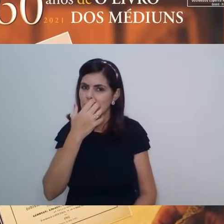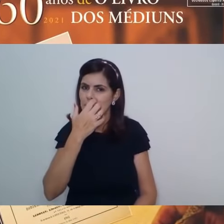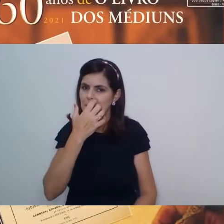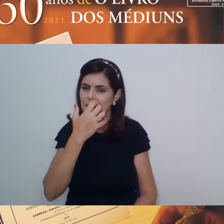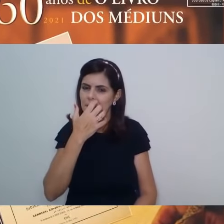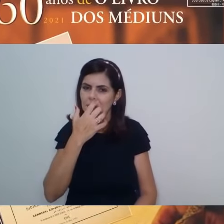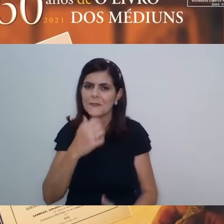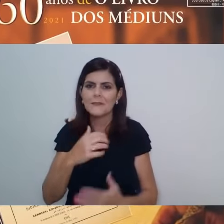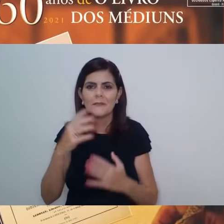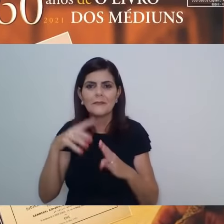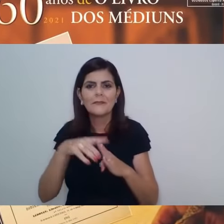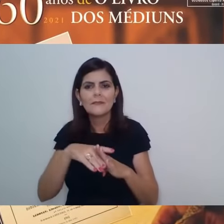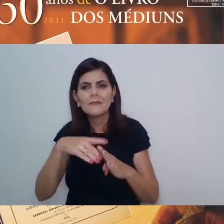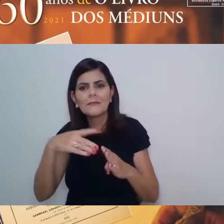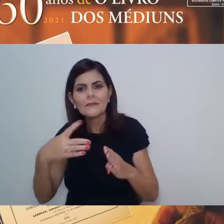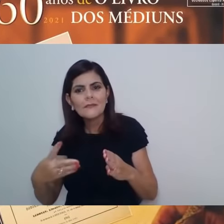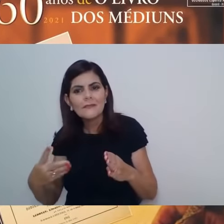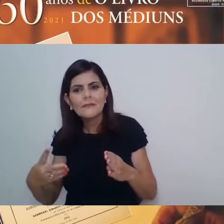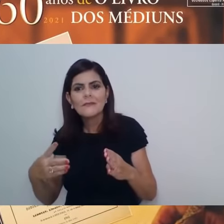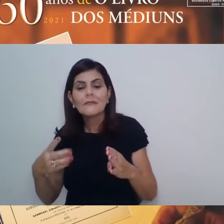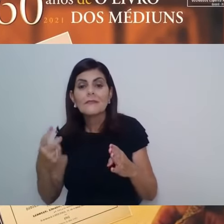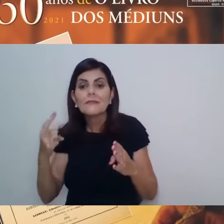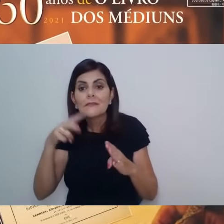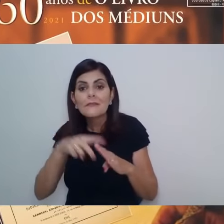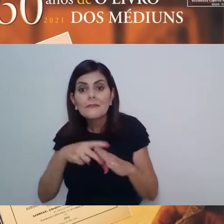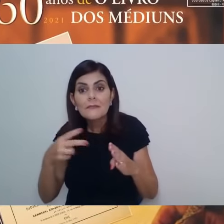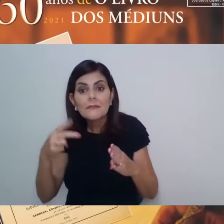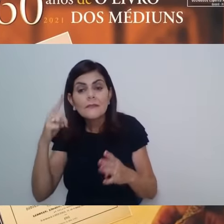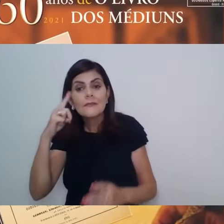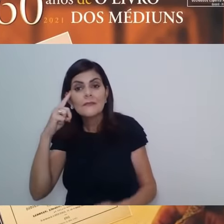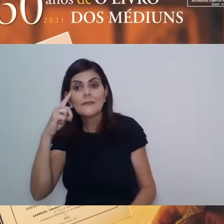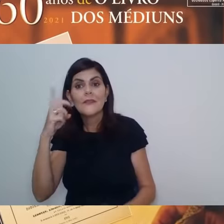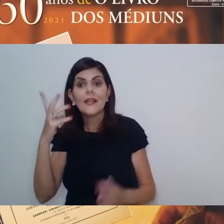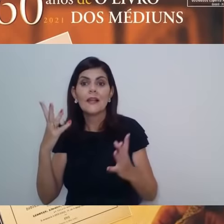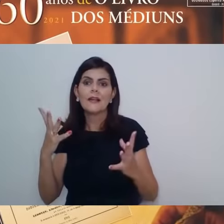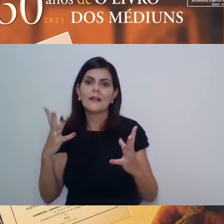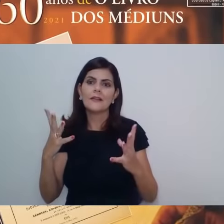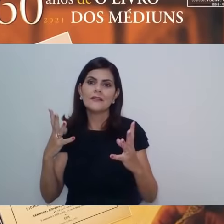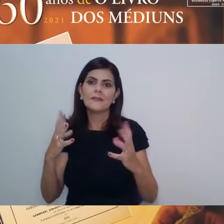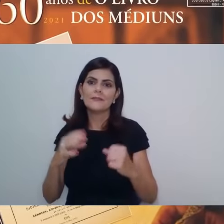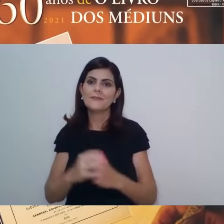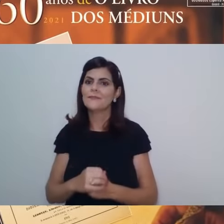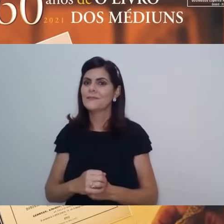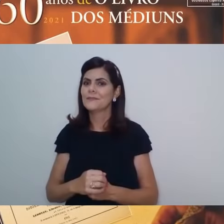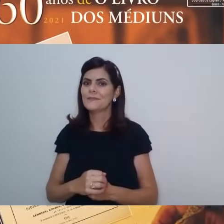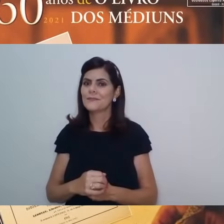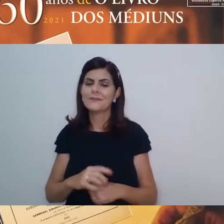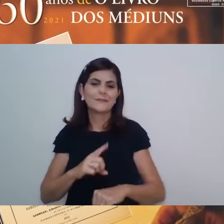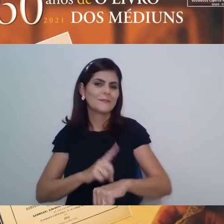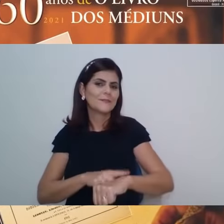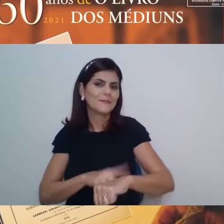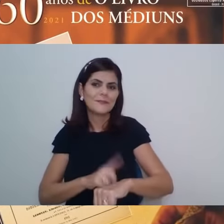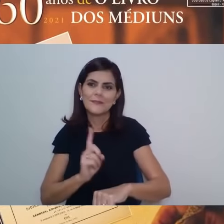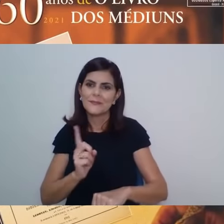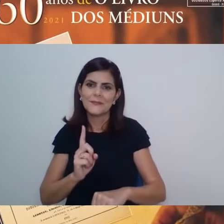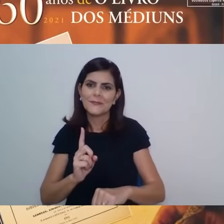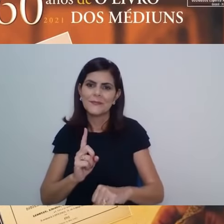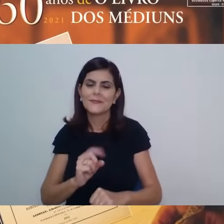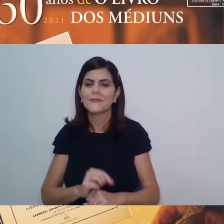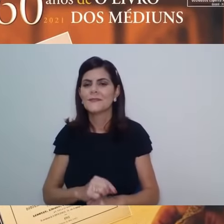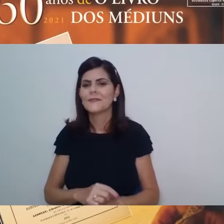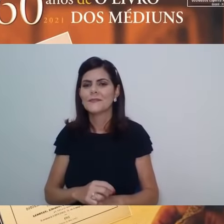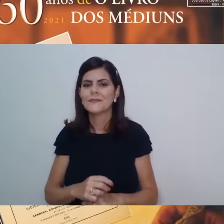quando ele cai em si como um filho pródigo, ele não perde tempo na alimentação em